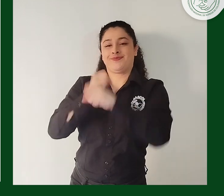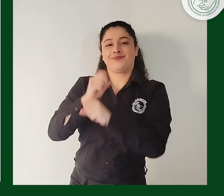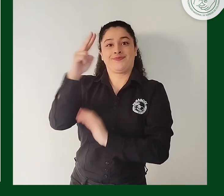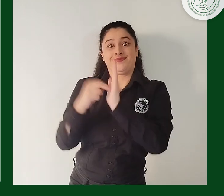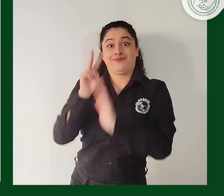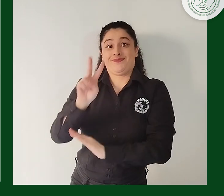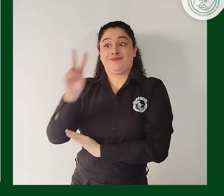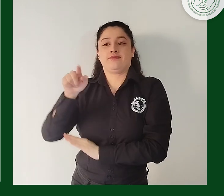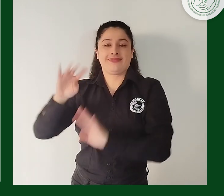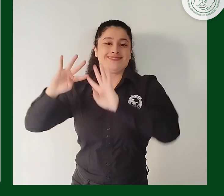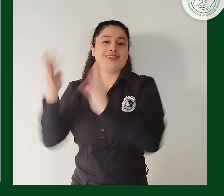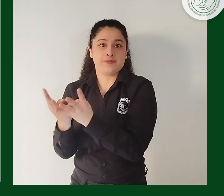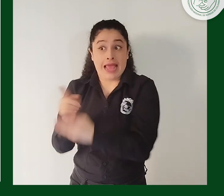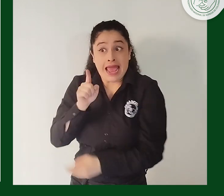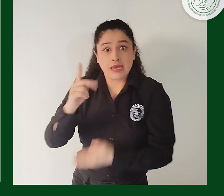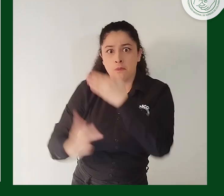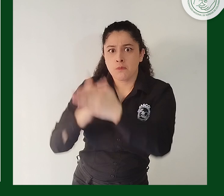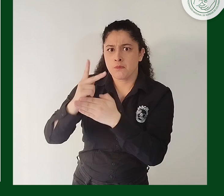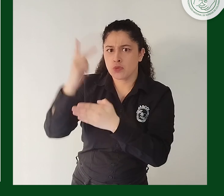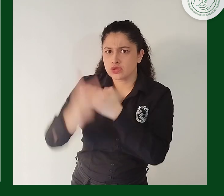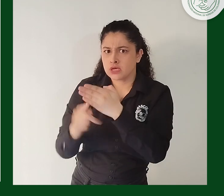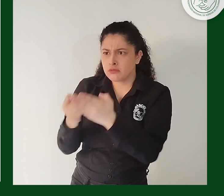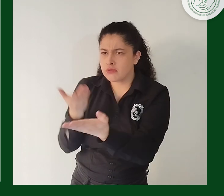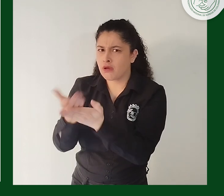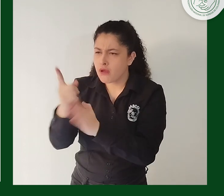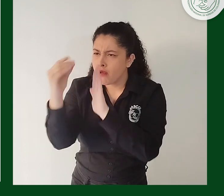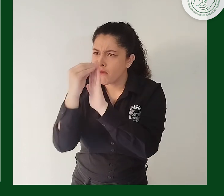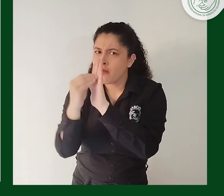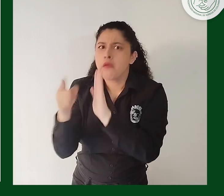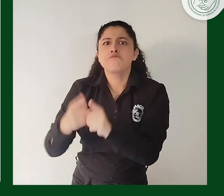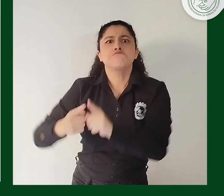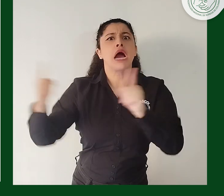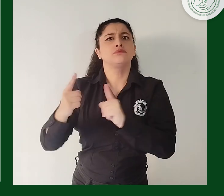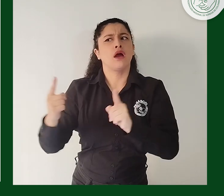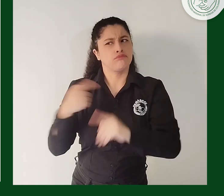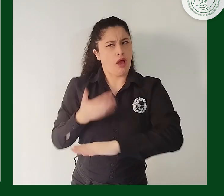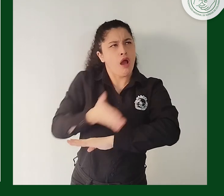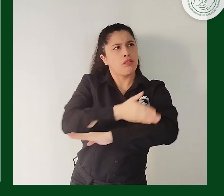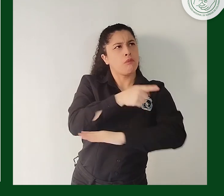y que éste incorporaba nuevos aspectos que el proyecto inicial no incluía.